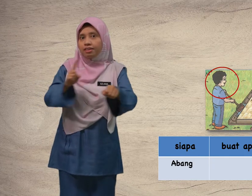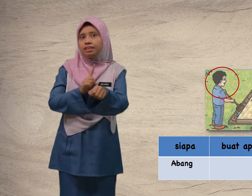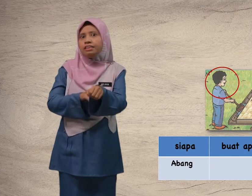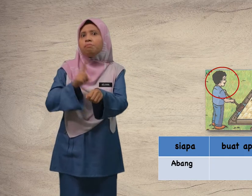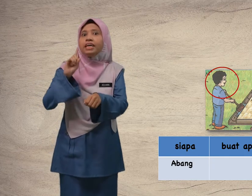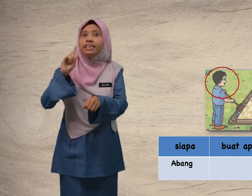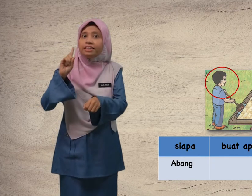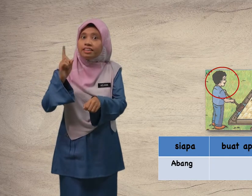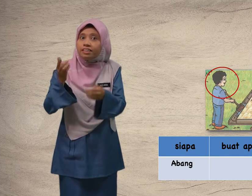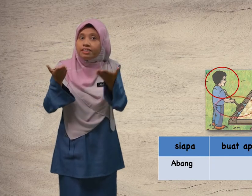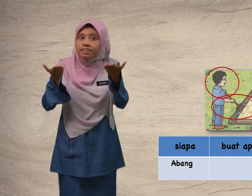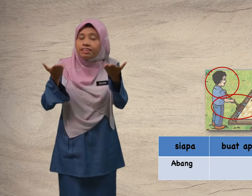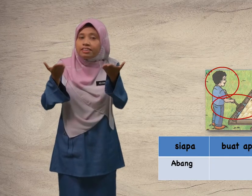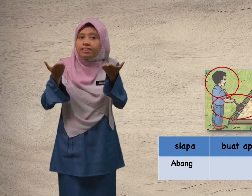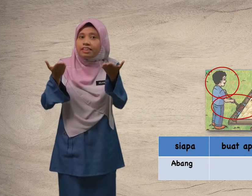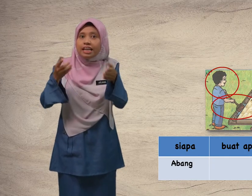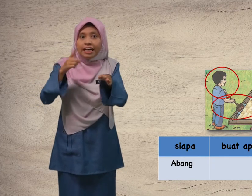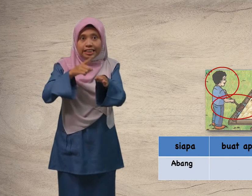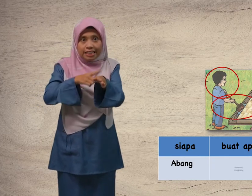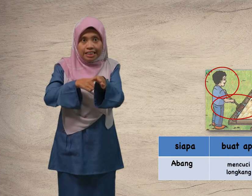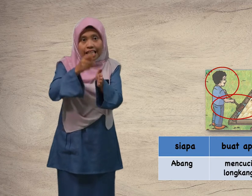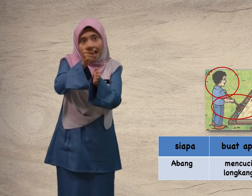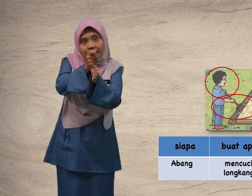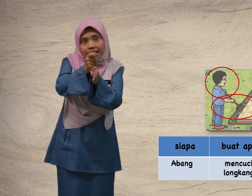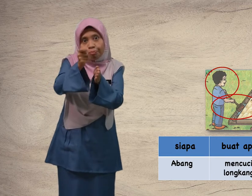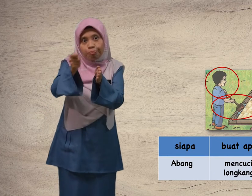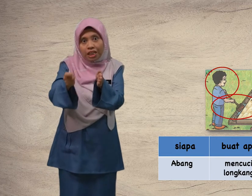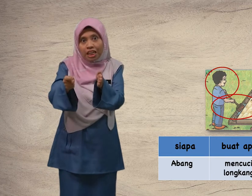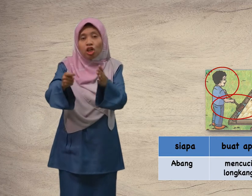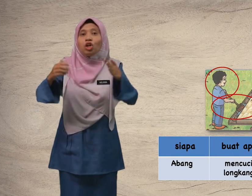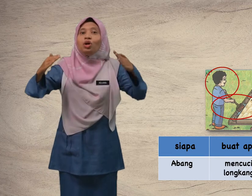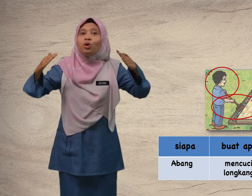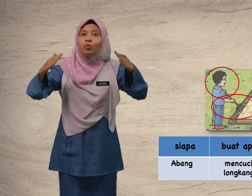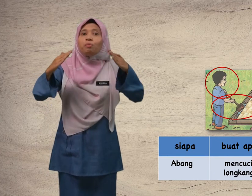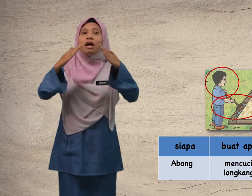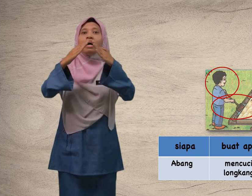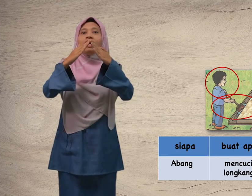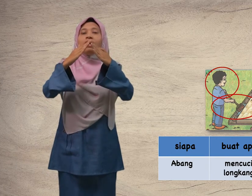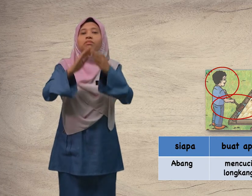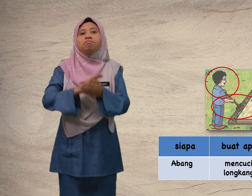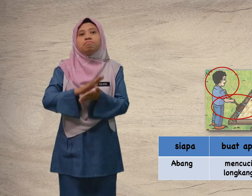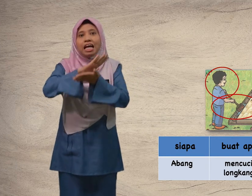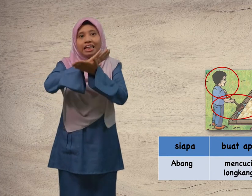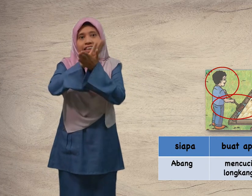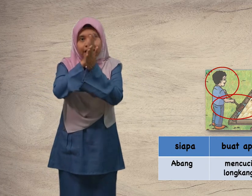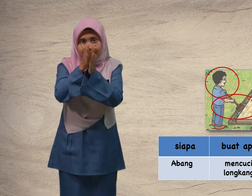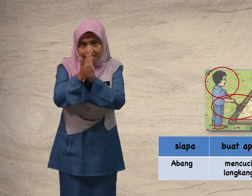di mana? di tepi rumah. Jadi,